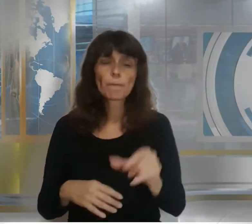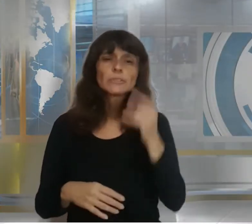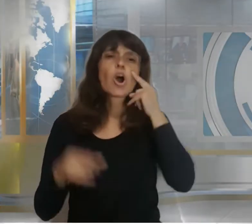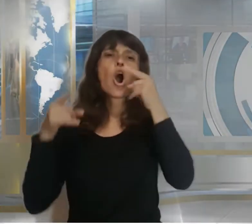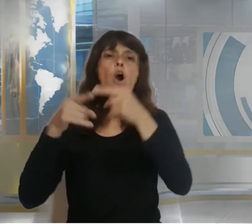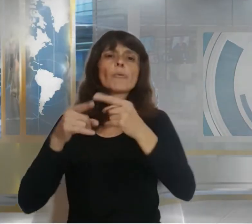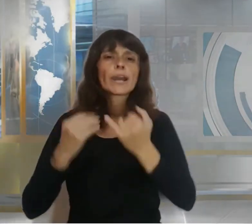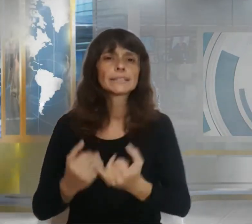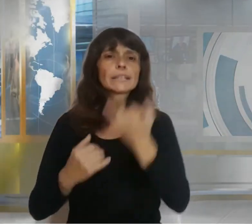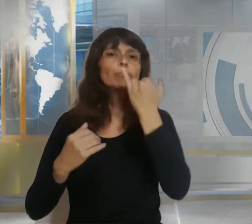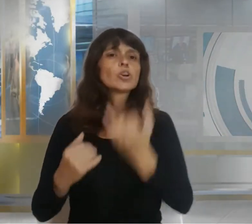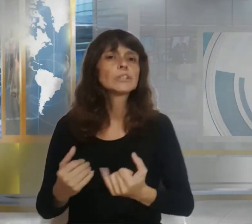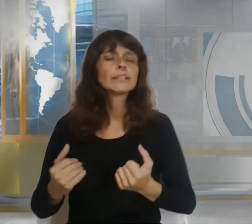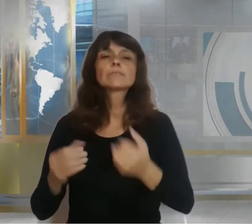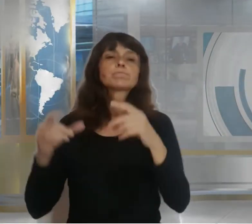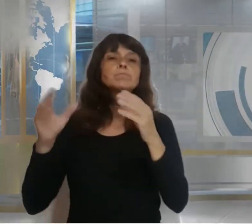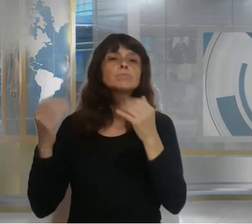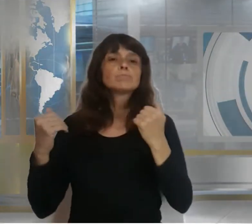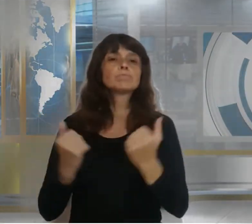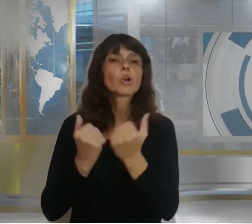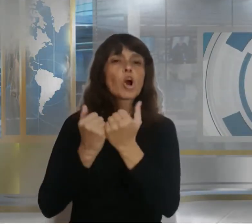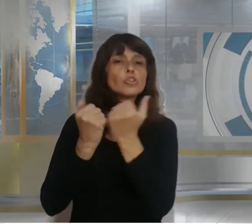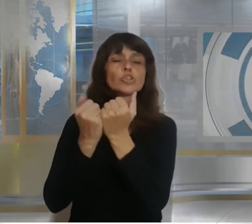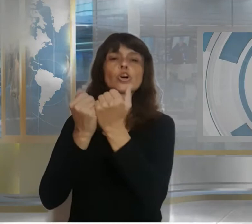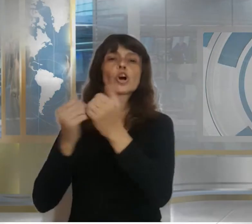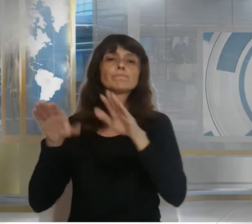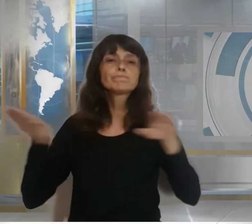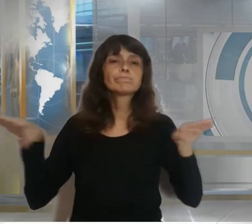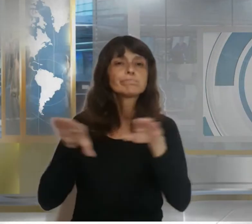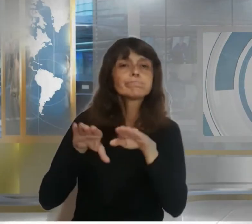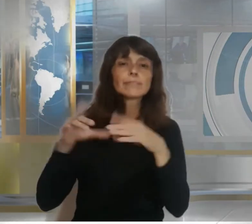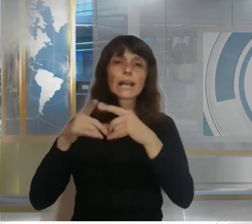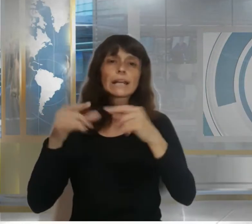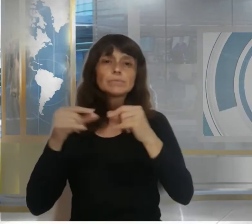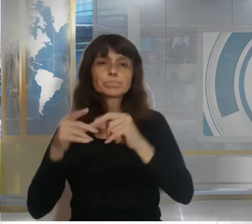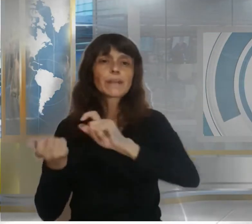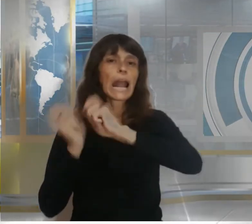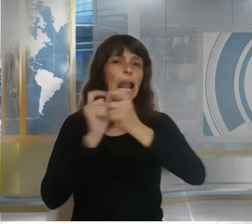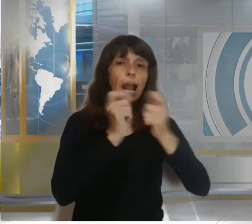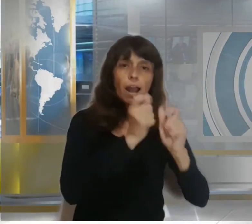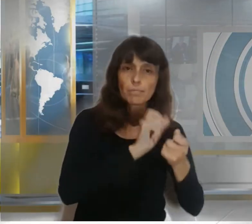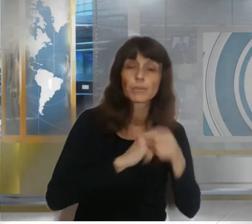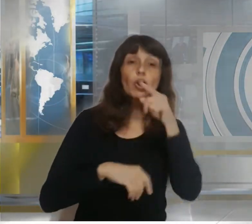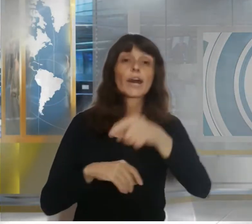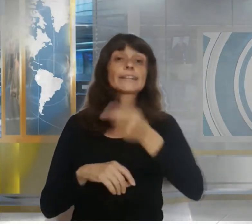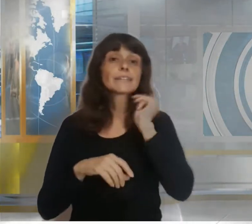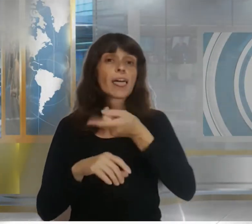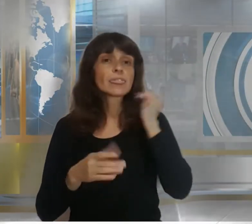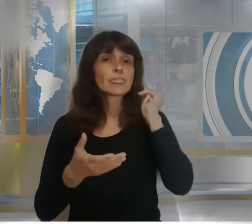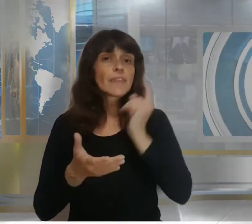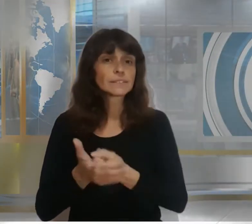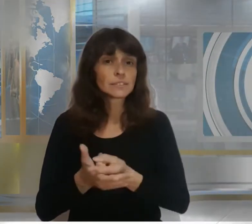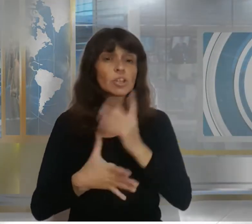tarifario de transición La medida que se tomó hasta tanto se arribe a un acuerdo definitivo de